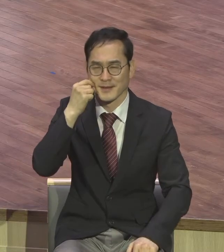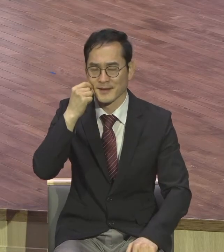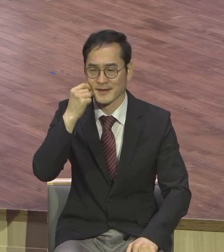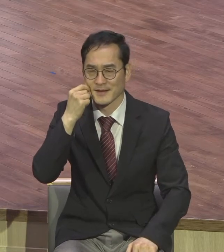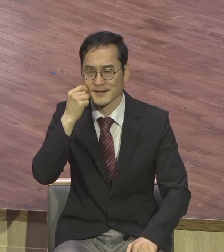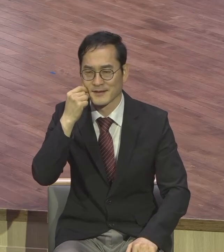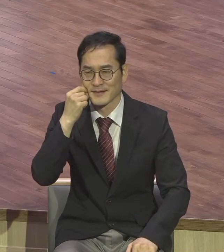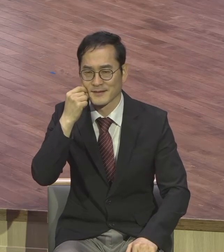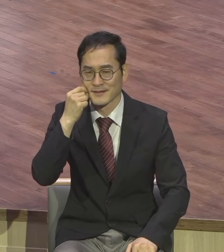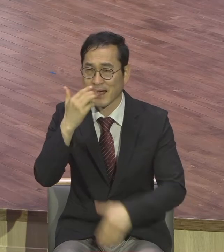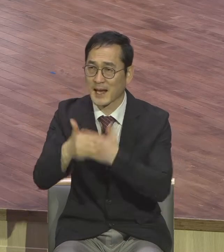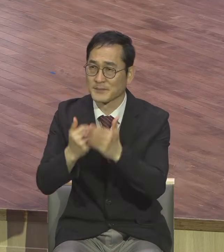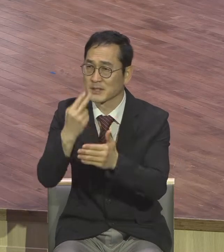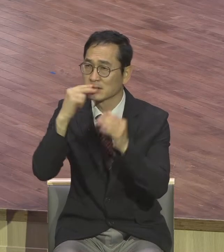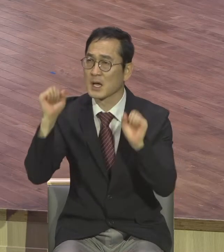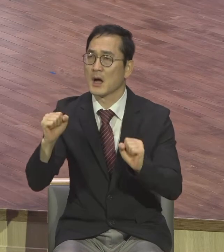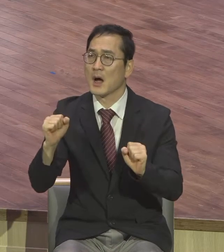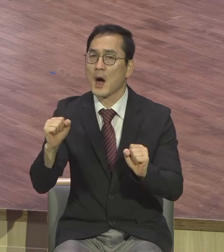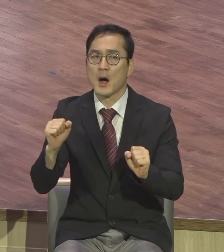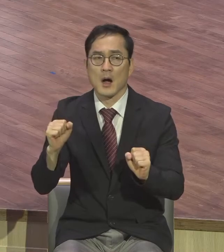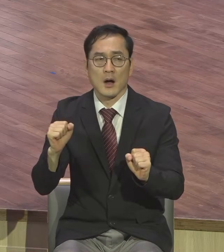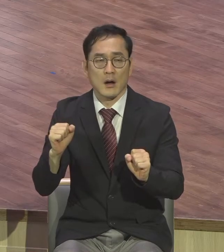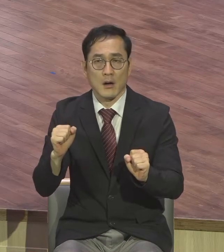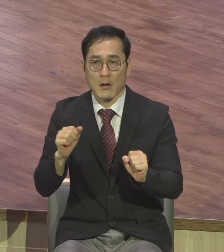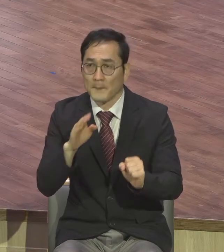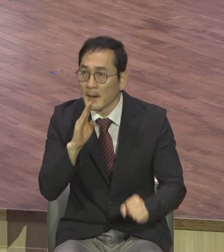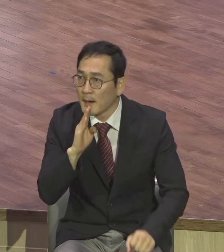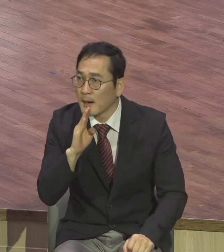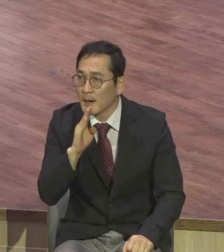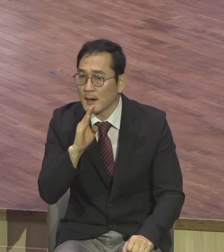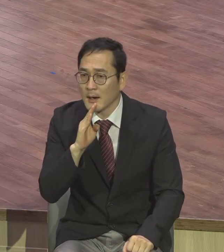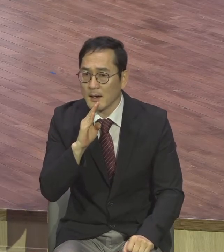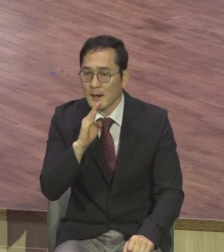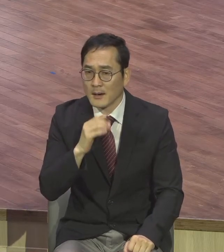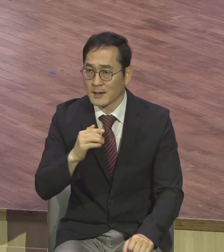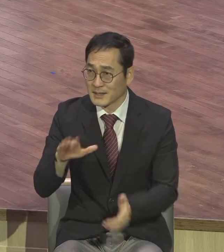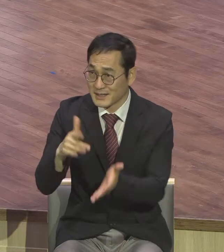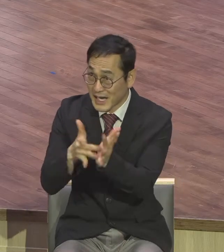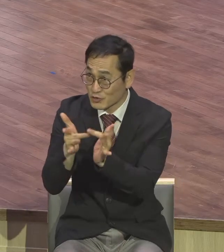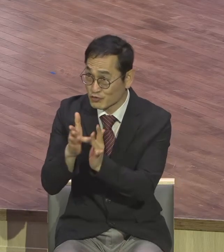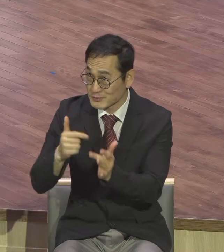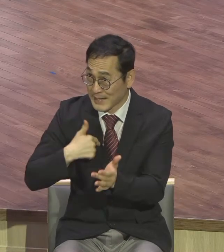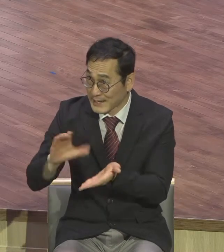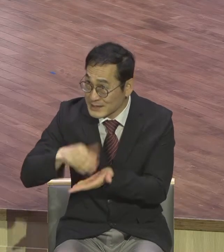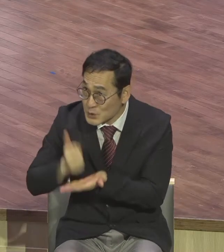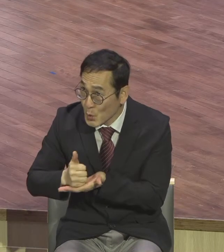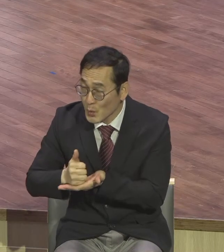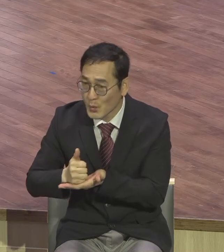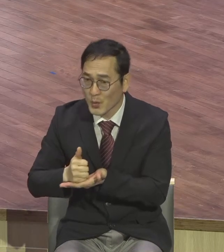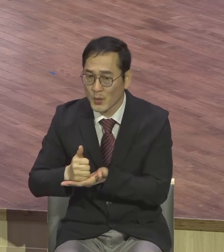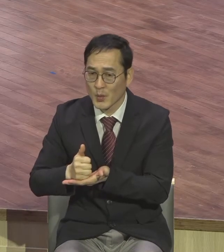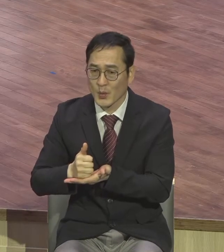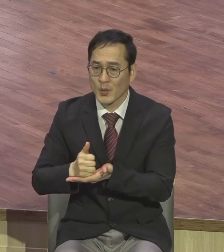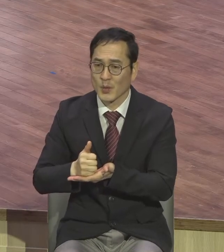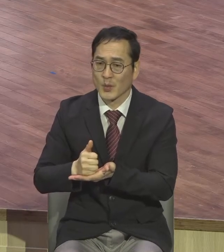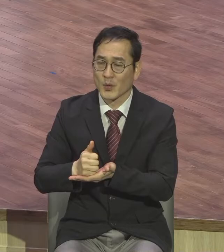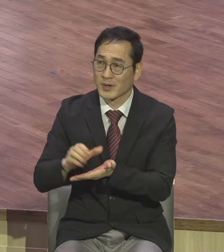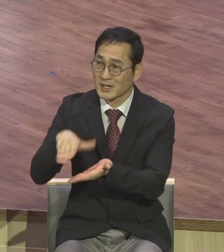살아계시구나. 정말 예수가 나의 그리스도 되시구나. 이거는 말씀 순종할 때 일어나는 역사예요.